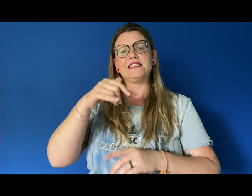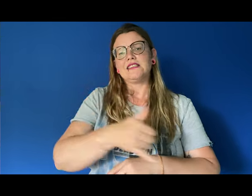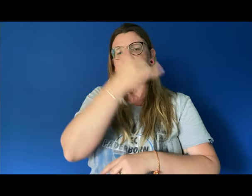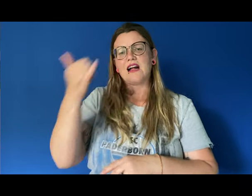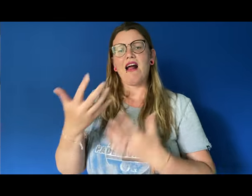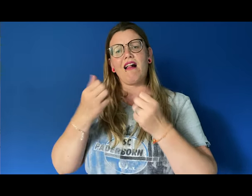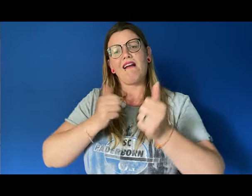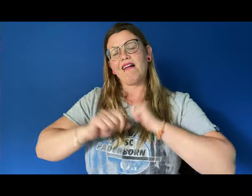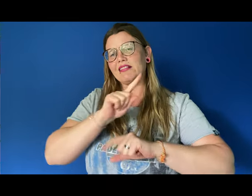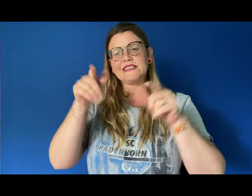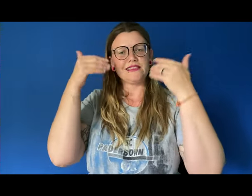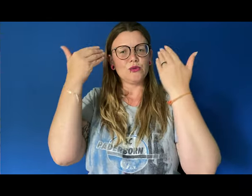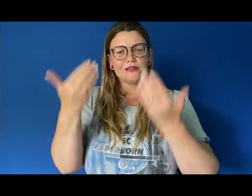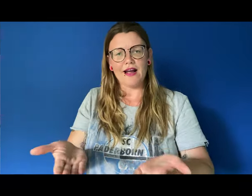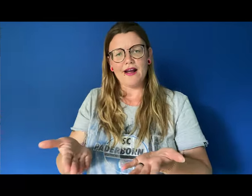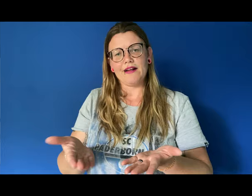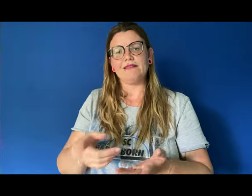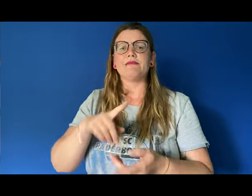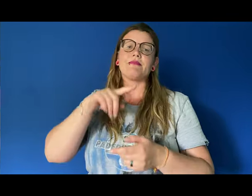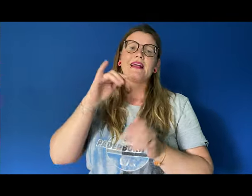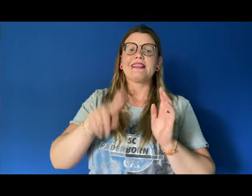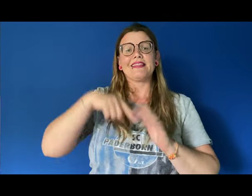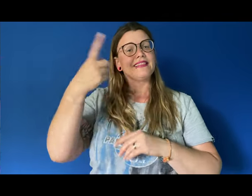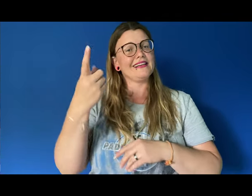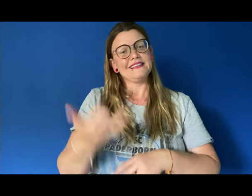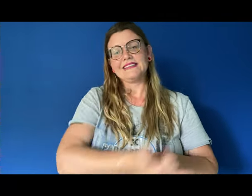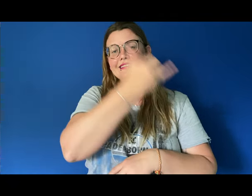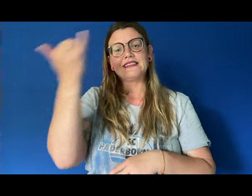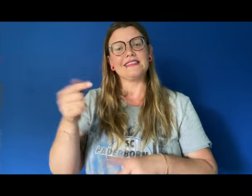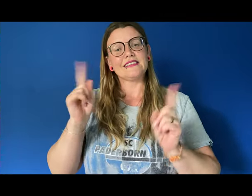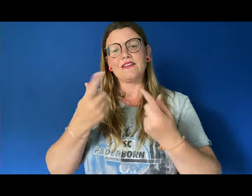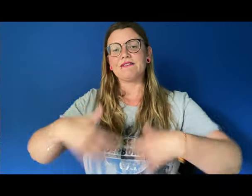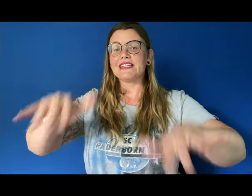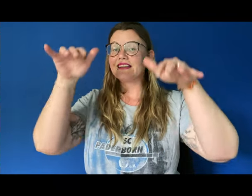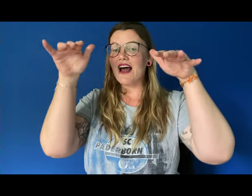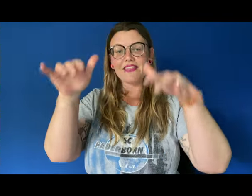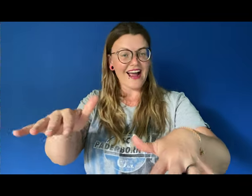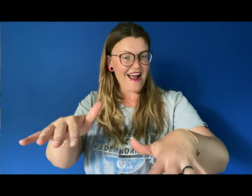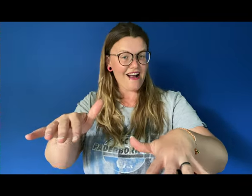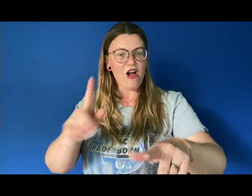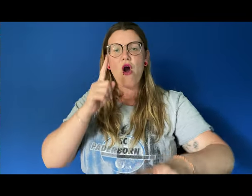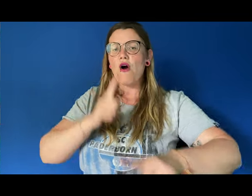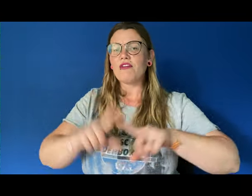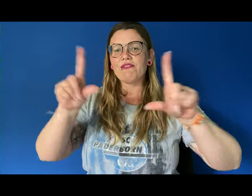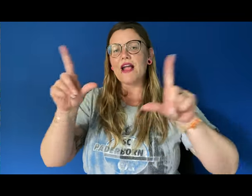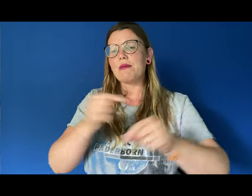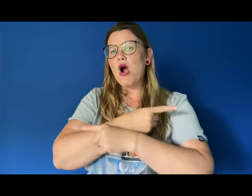nächstes Jahr soll's leider nicht so sein Oh, Oh, nächstes Jahr sind wir wieder da und feiern mit